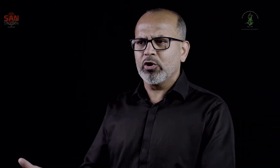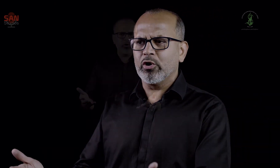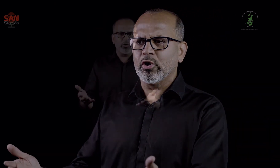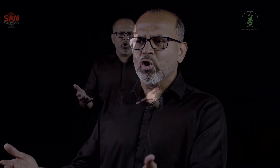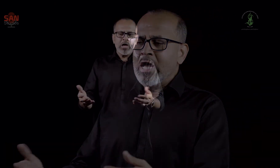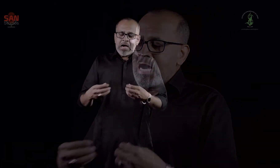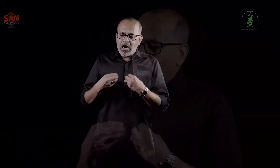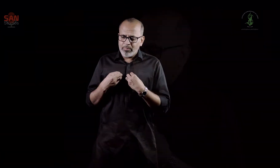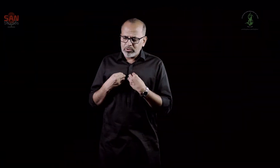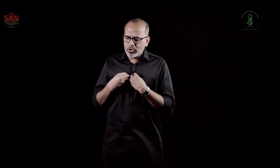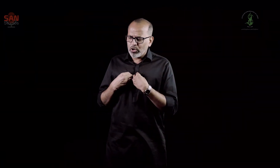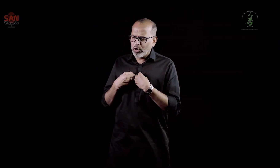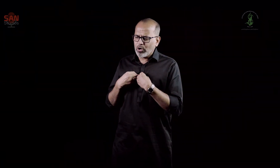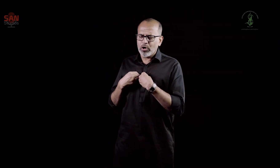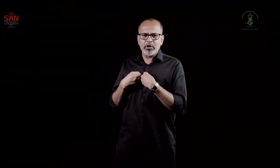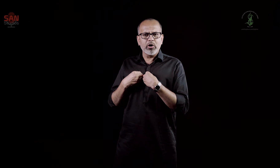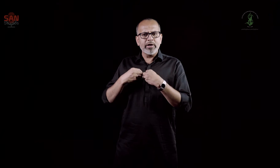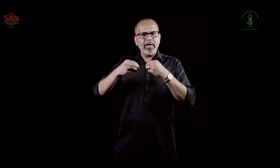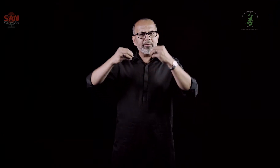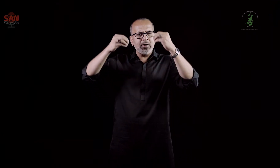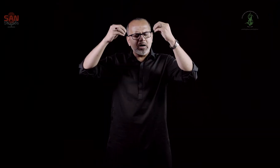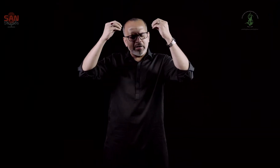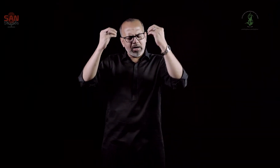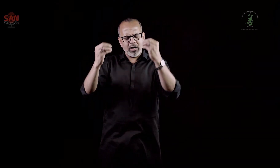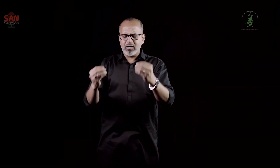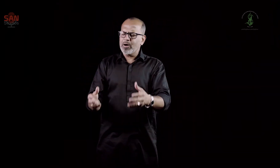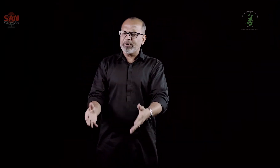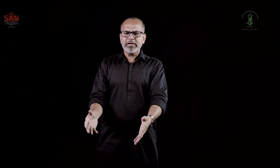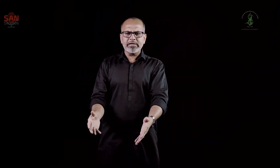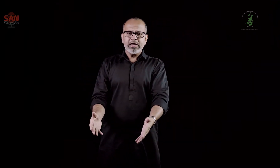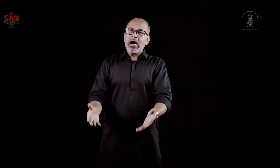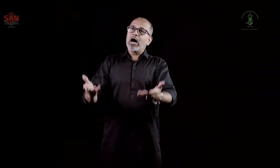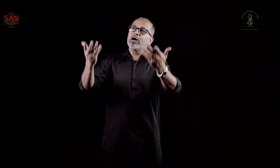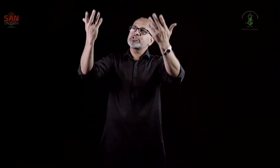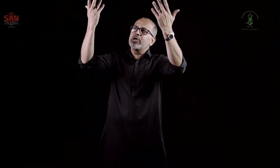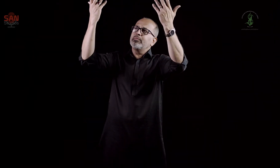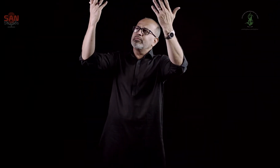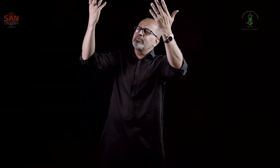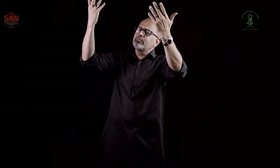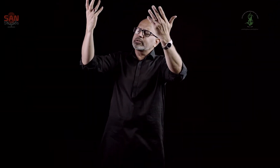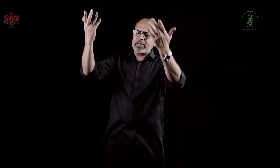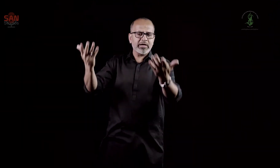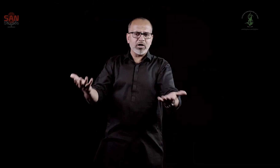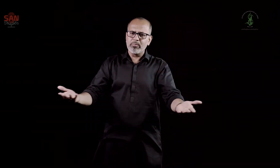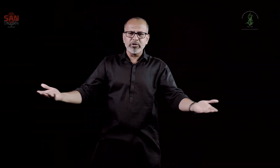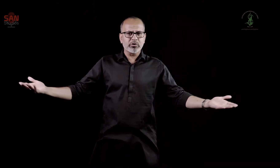ہم لوگوں نے مارا بنی حاشم کے کمر